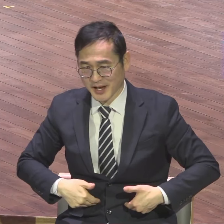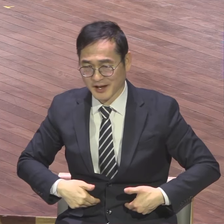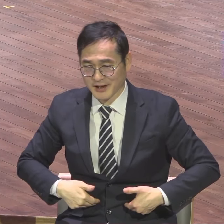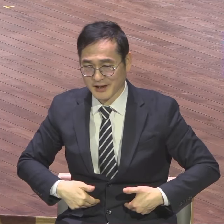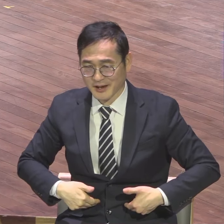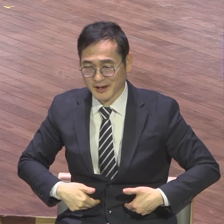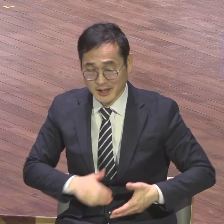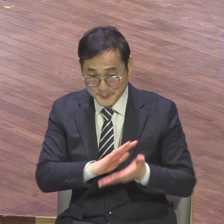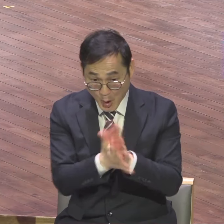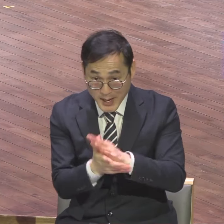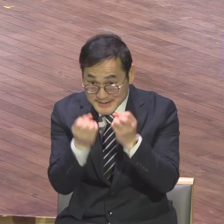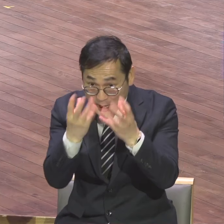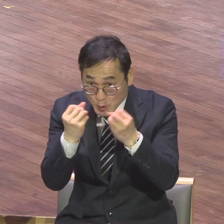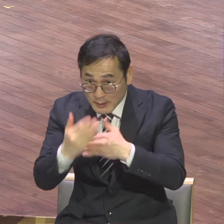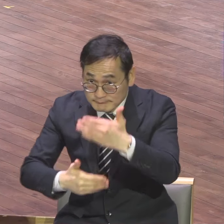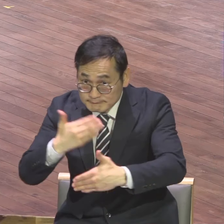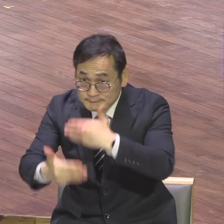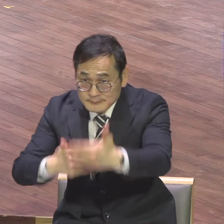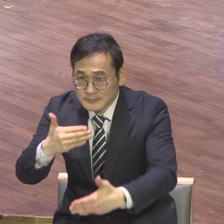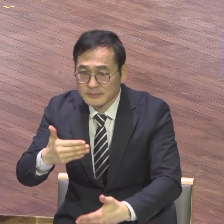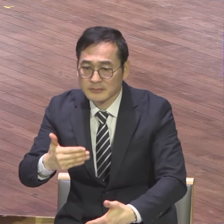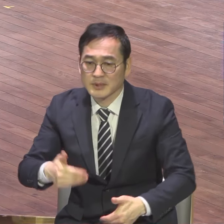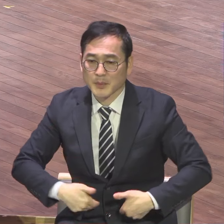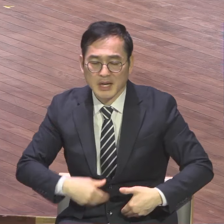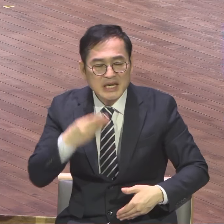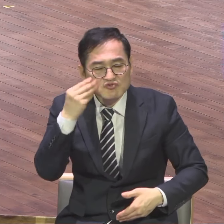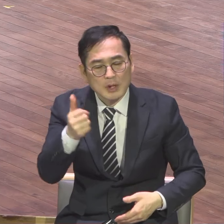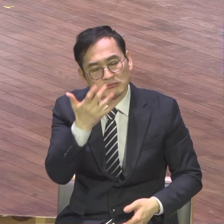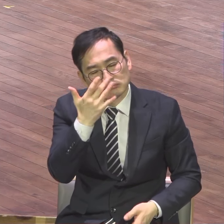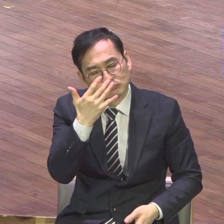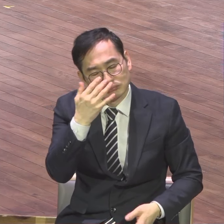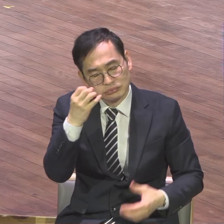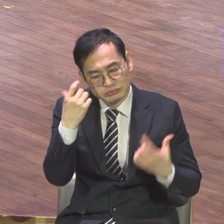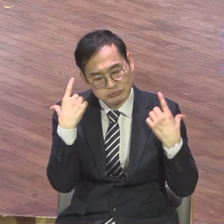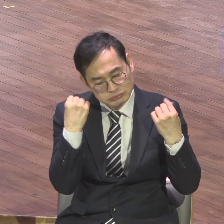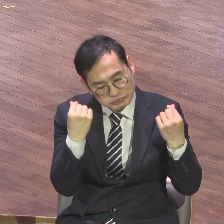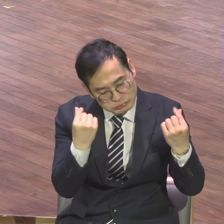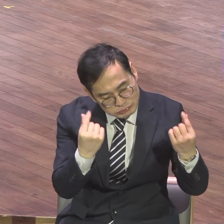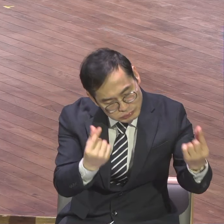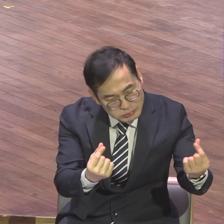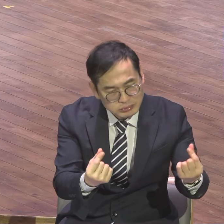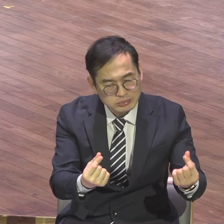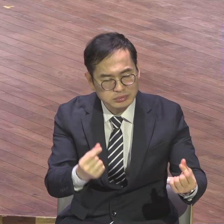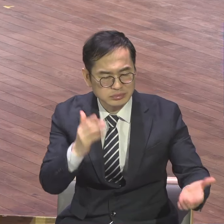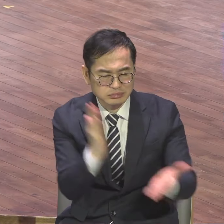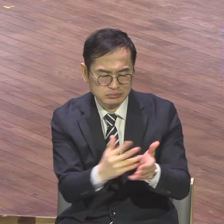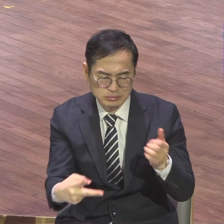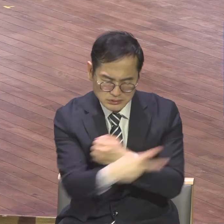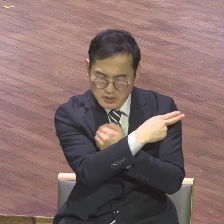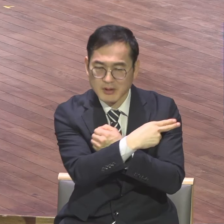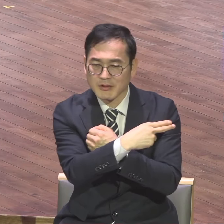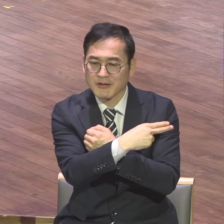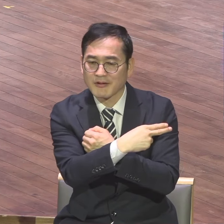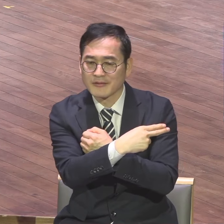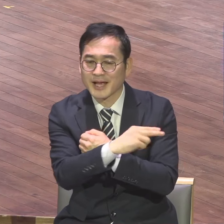결벌해라 익숙한 거 결벌해라 이런 절벽함이 담겨져 있는